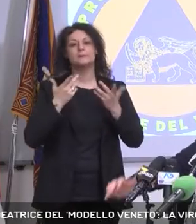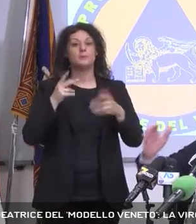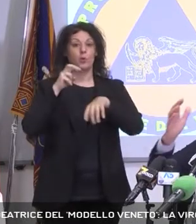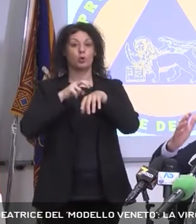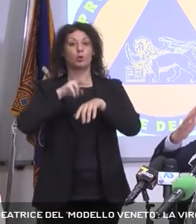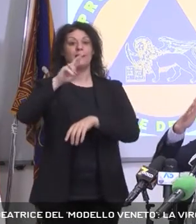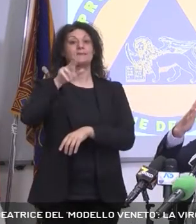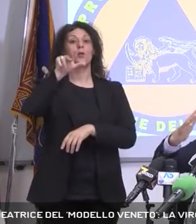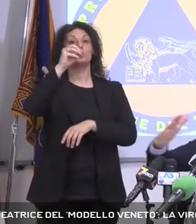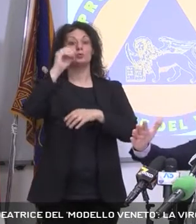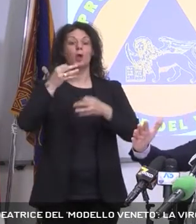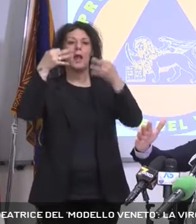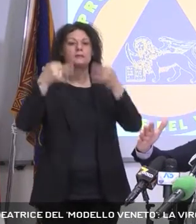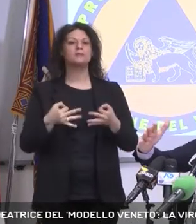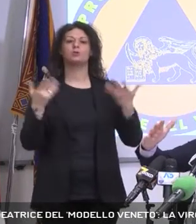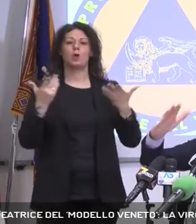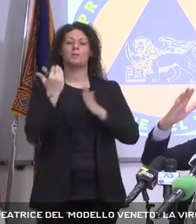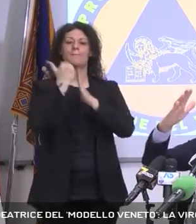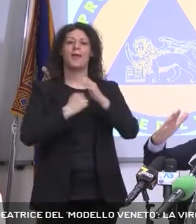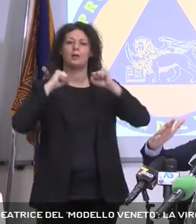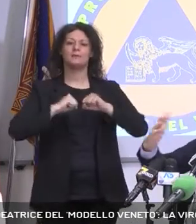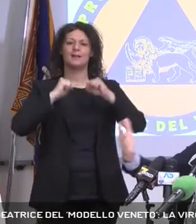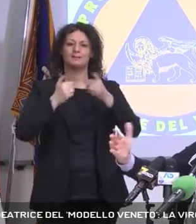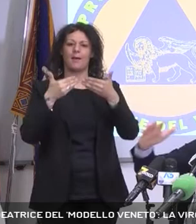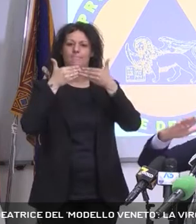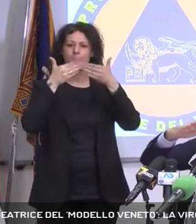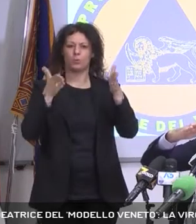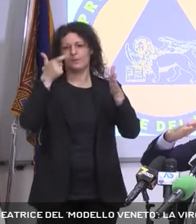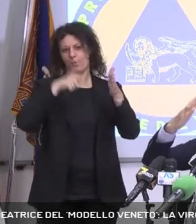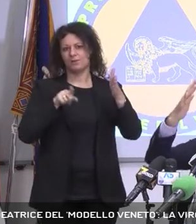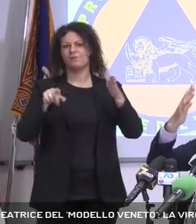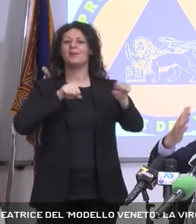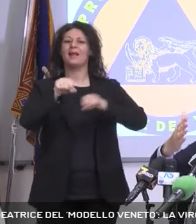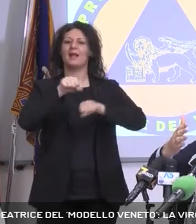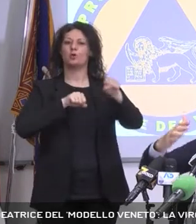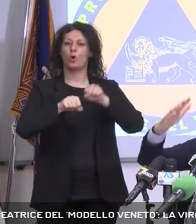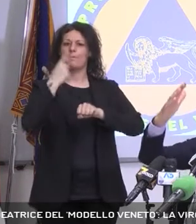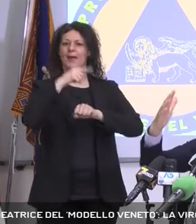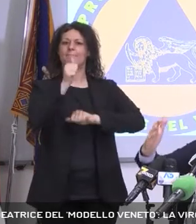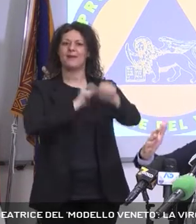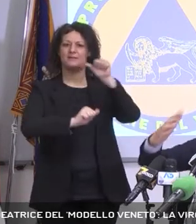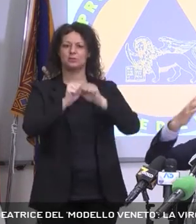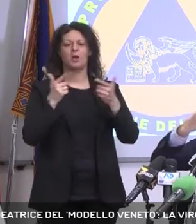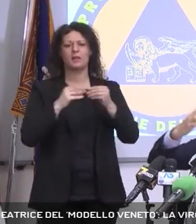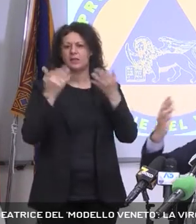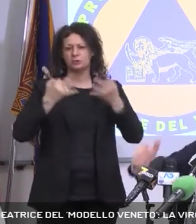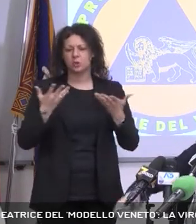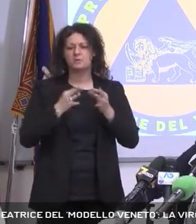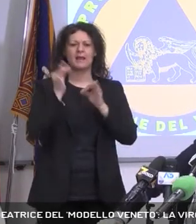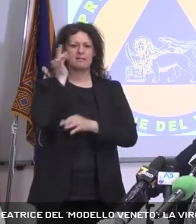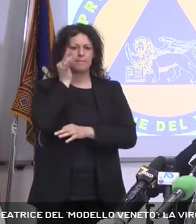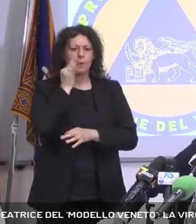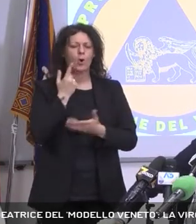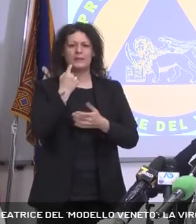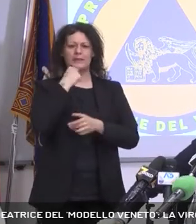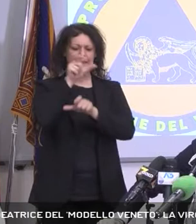Russo è collega che definito il piano di sanità pubblica come direttore della prevenzione, i tamponi, a chi si fanno i tamponi e tutte le